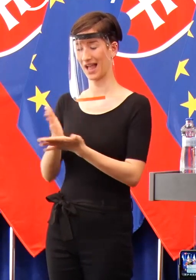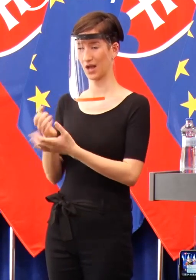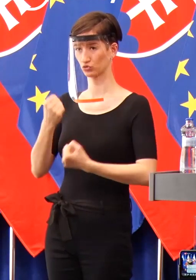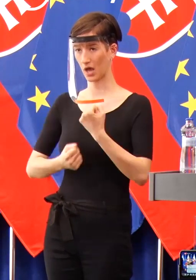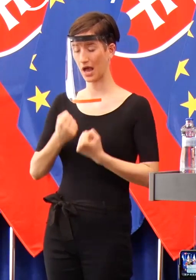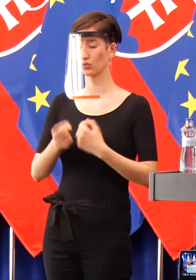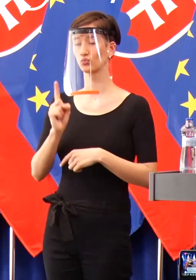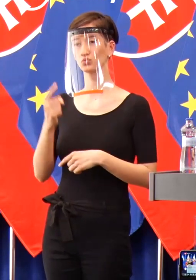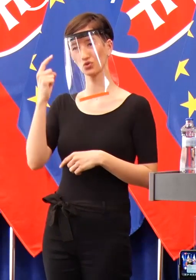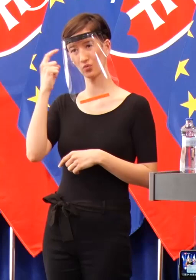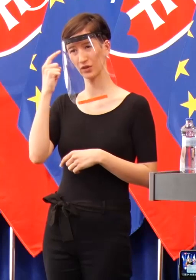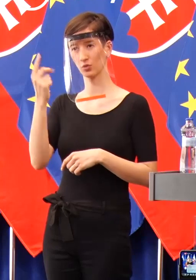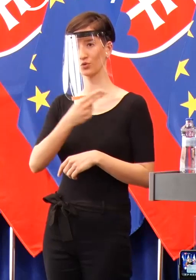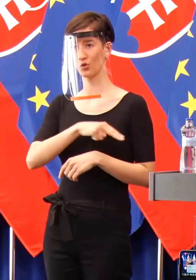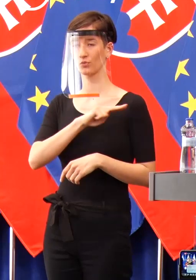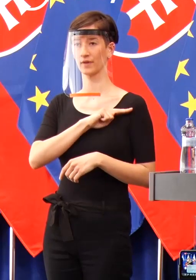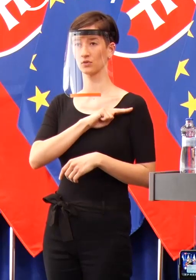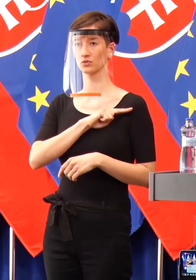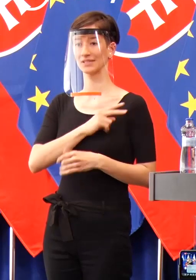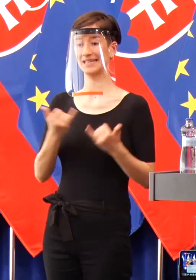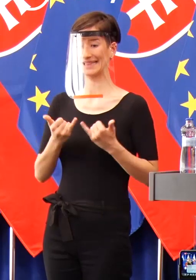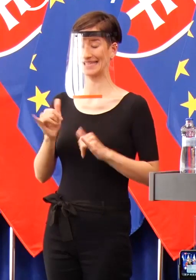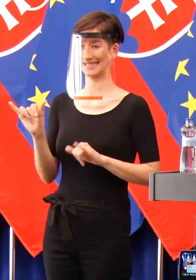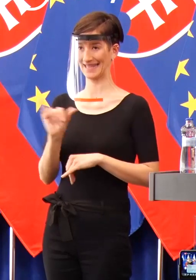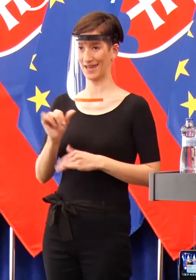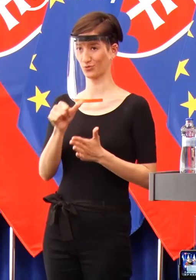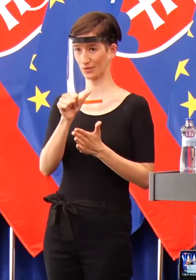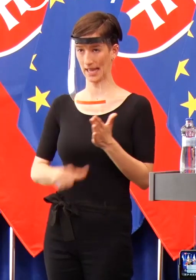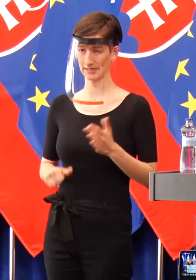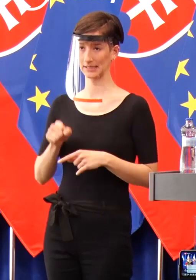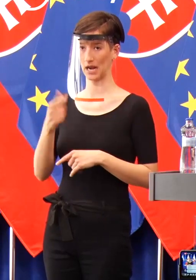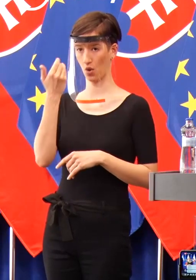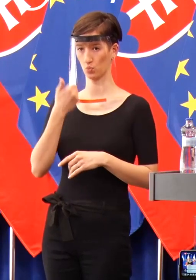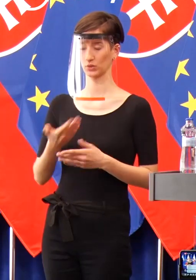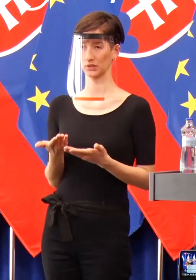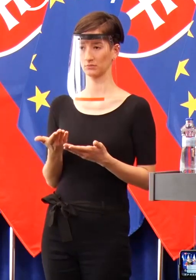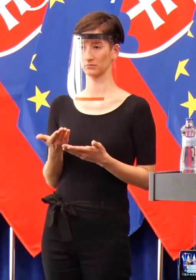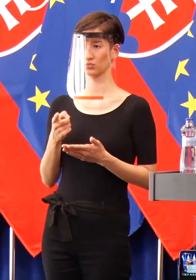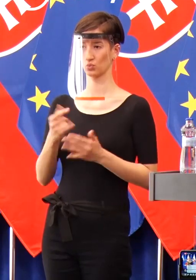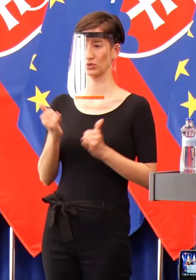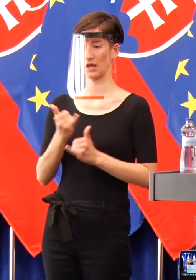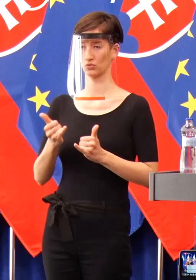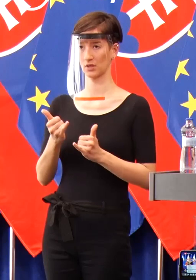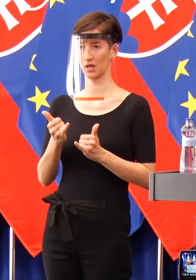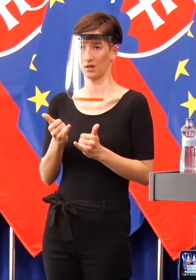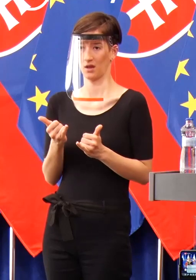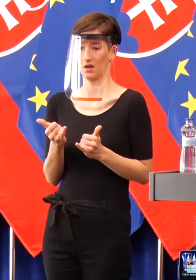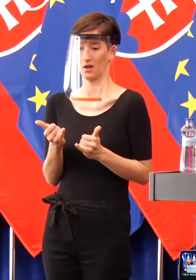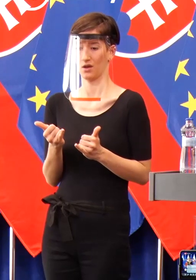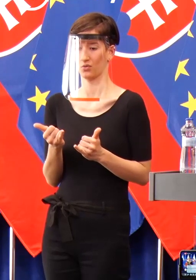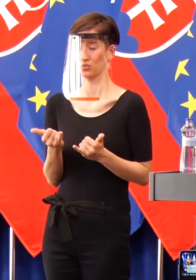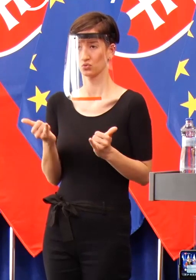obrovské množstvo ľudí zbytočne nasrali. Prepáči, že to slovo druhýkrát používam, ale to je realita. A ako potom tí ľudia budú